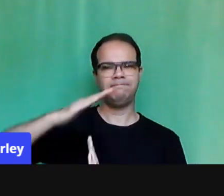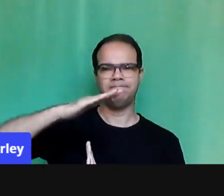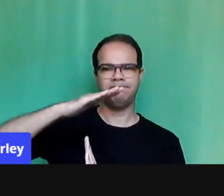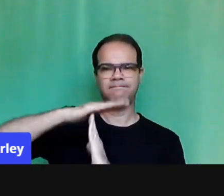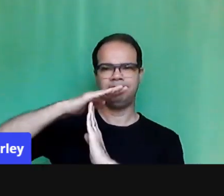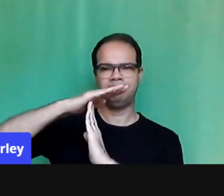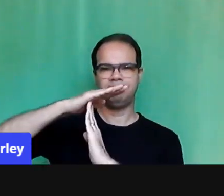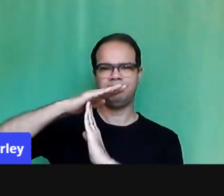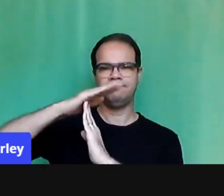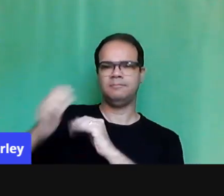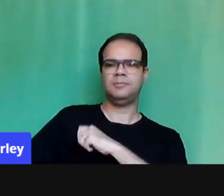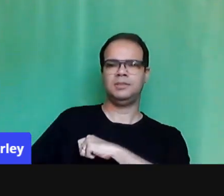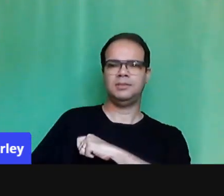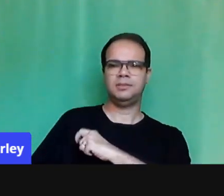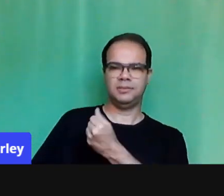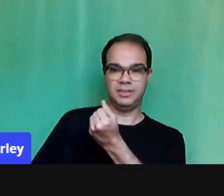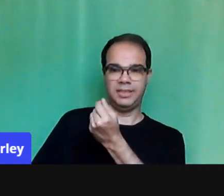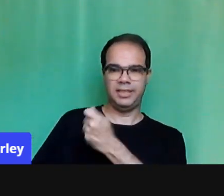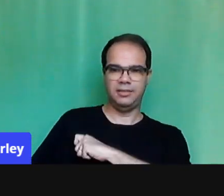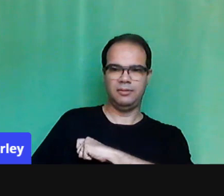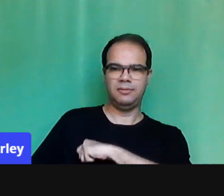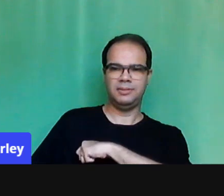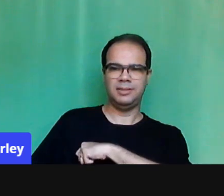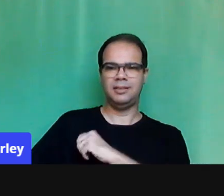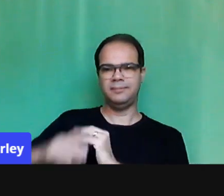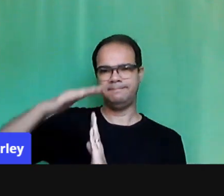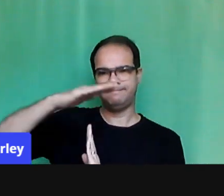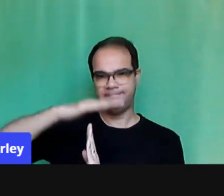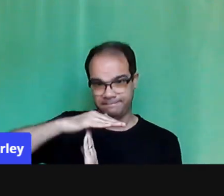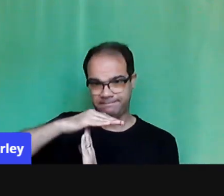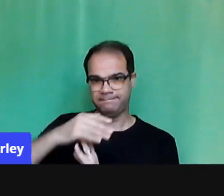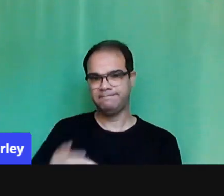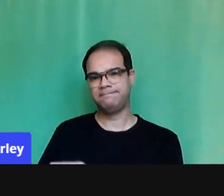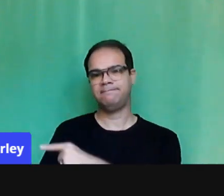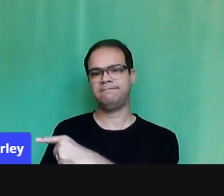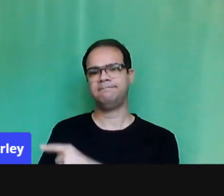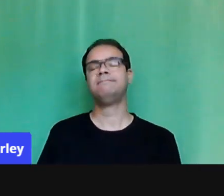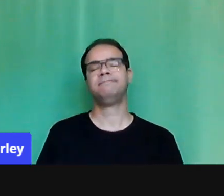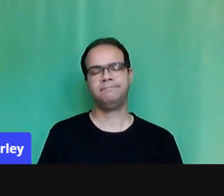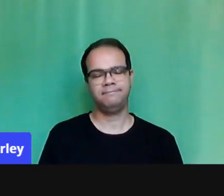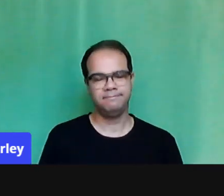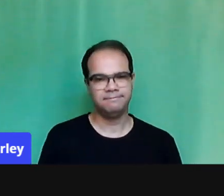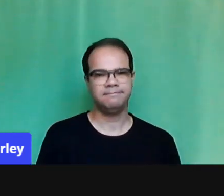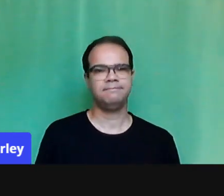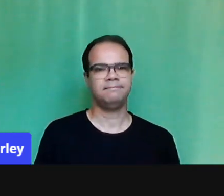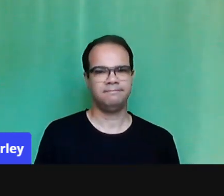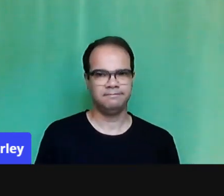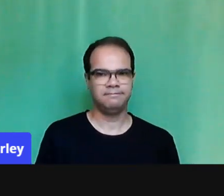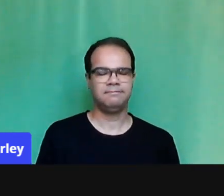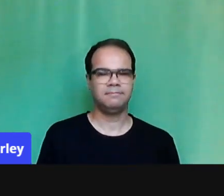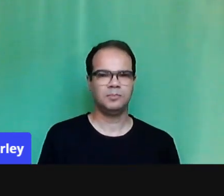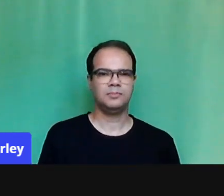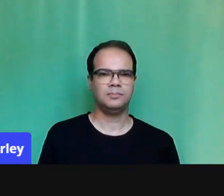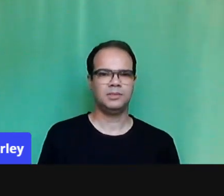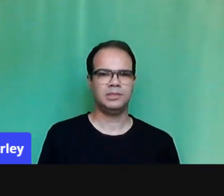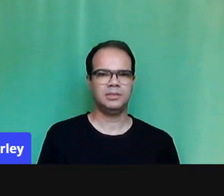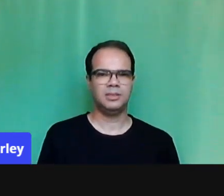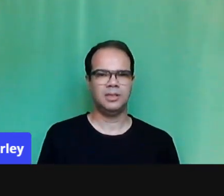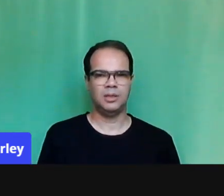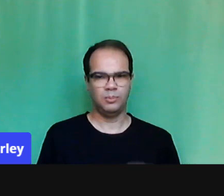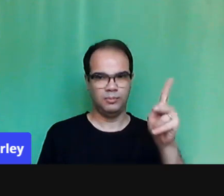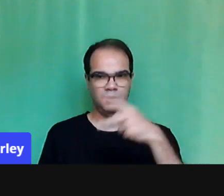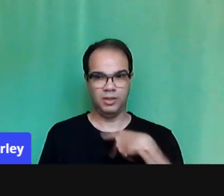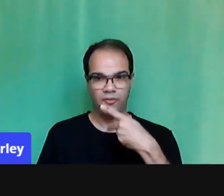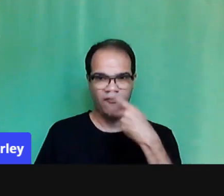Então, não sou eu que estou dizendo isso, né? Não é o Luiz que está colocando essa informação, dados de